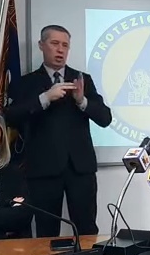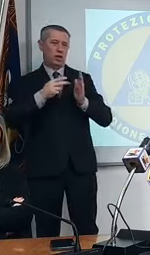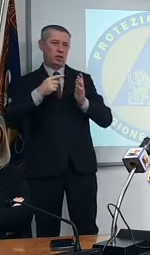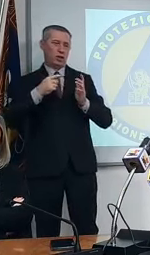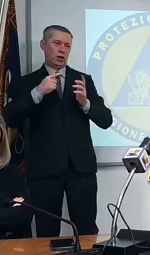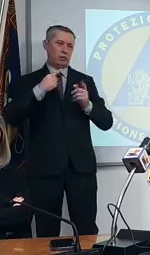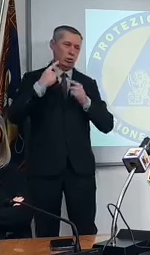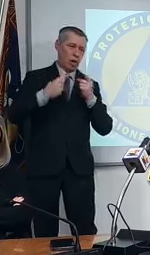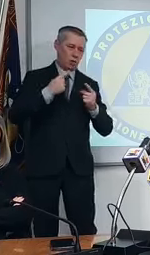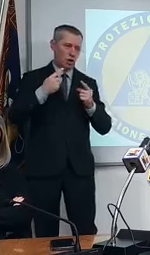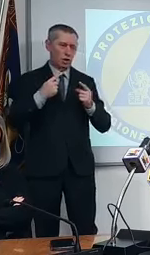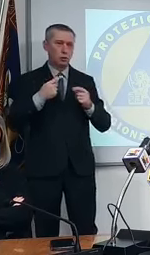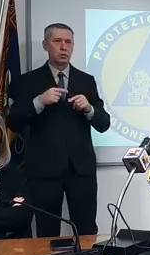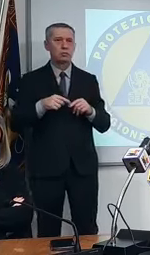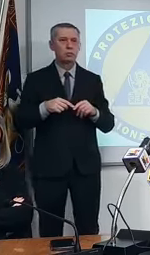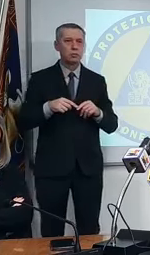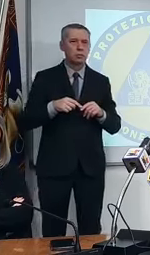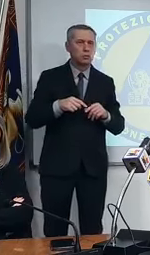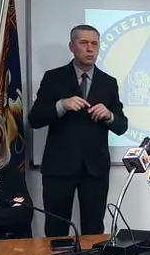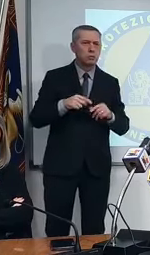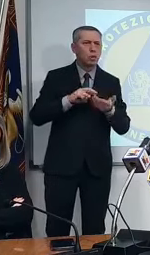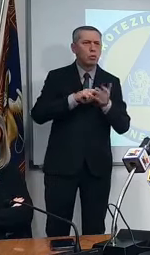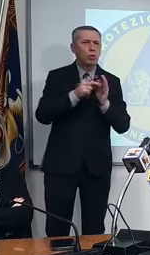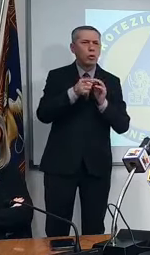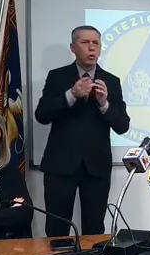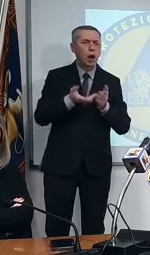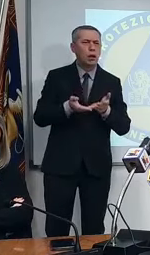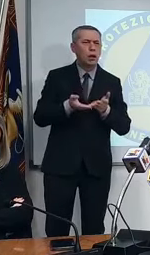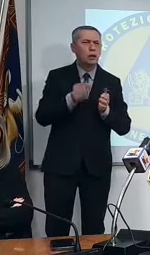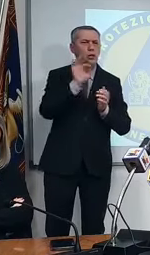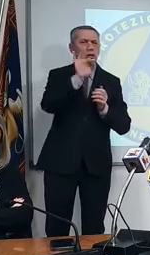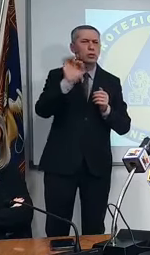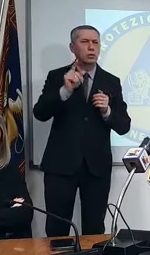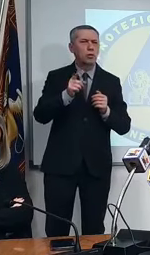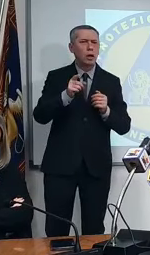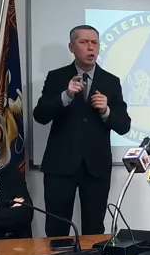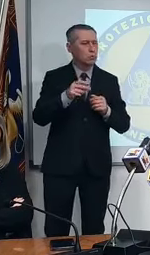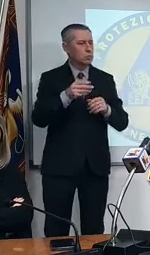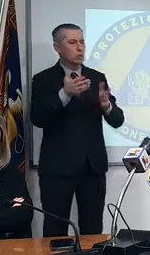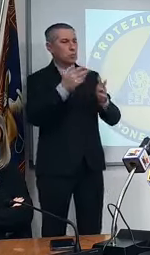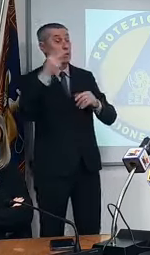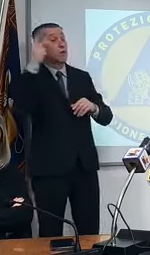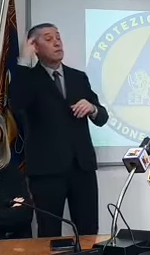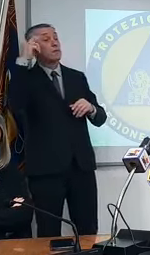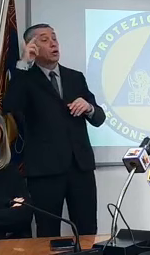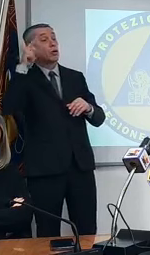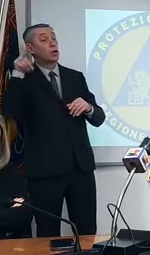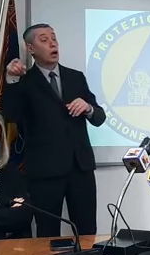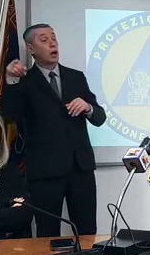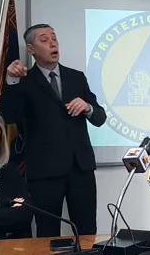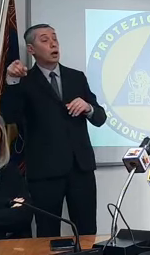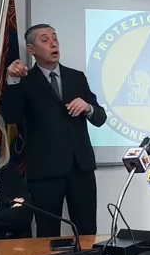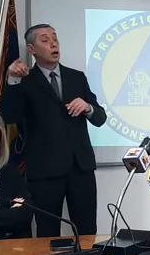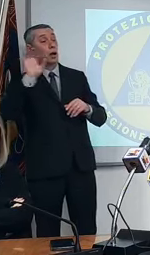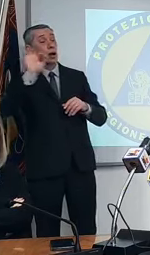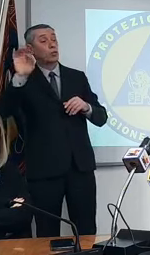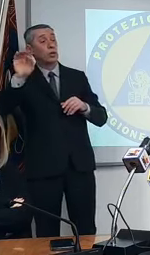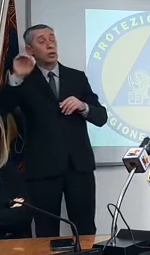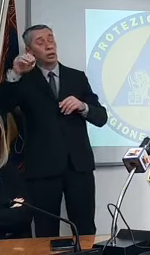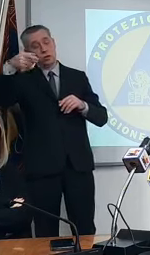ma quali problemi in quali centri ci sono stati a Verona che sono stati rimandati via perché